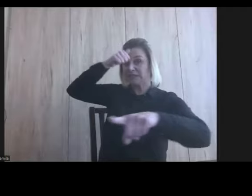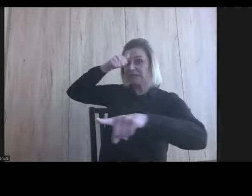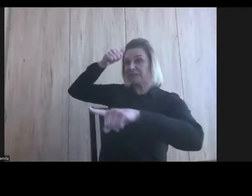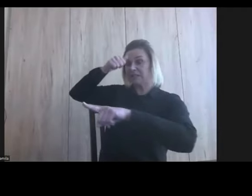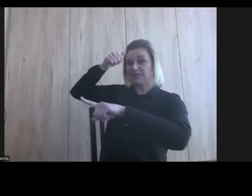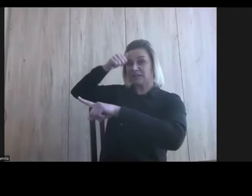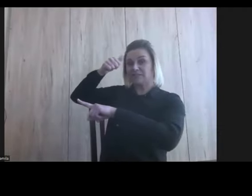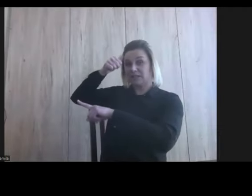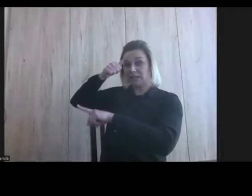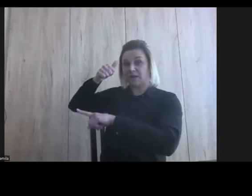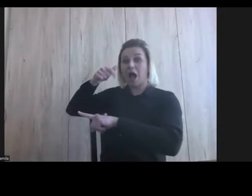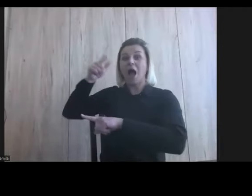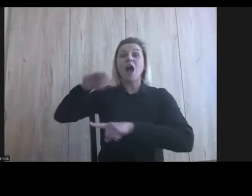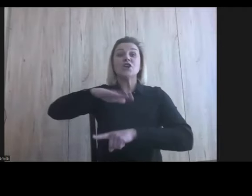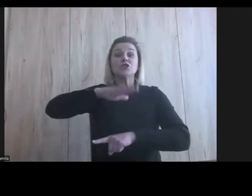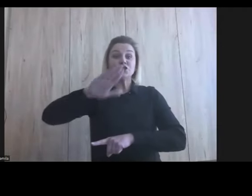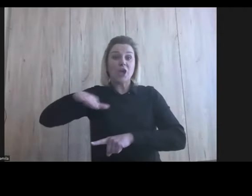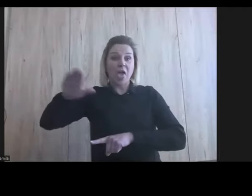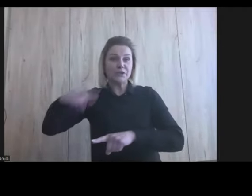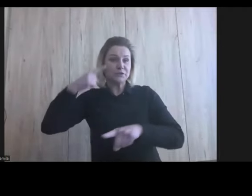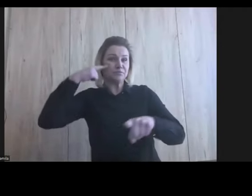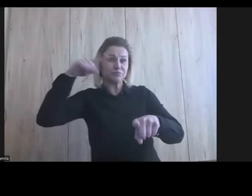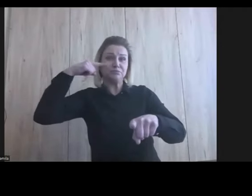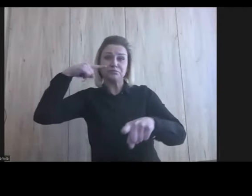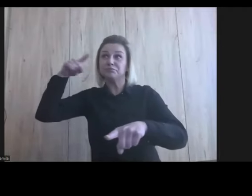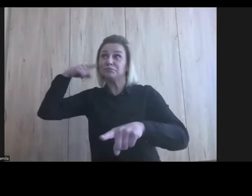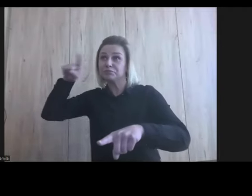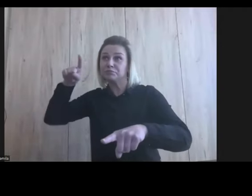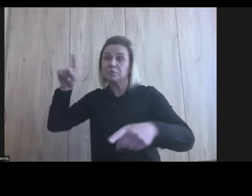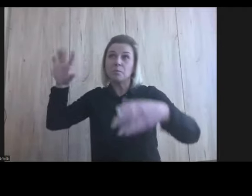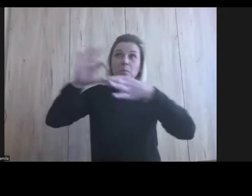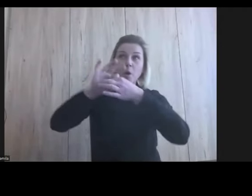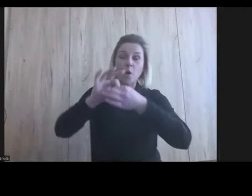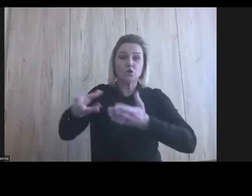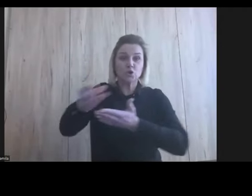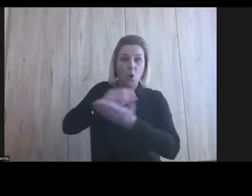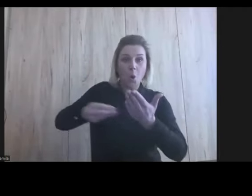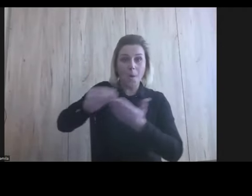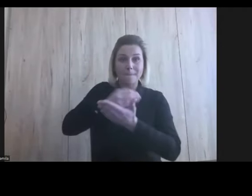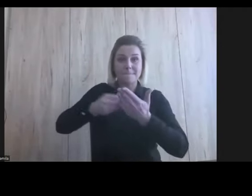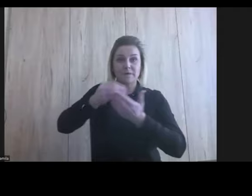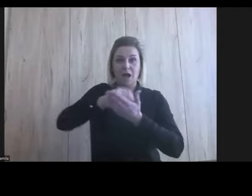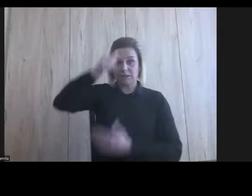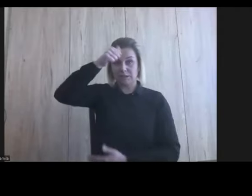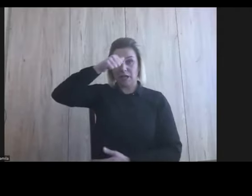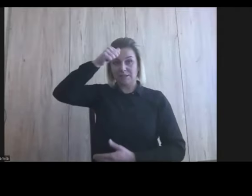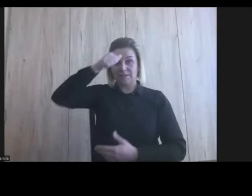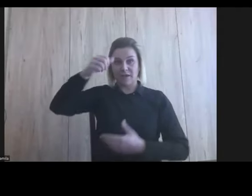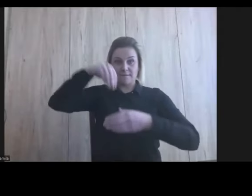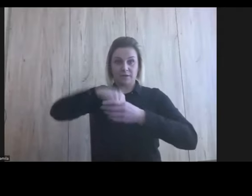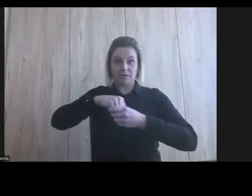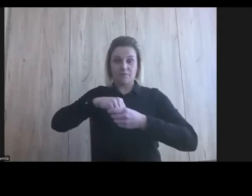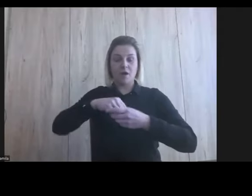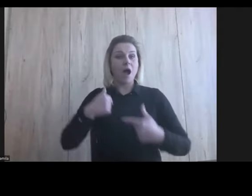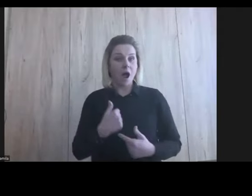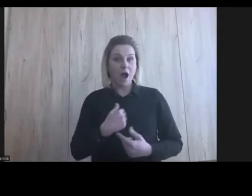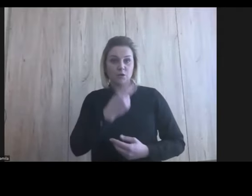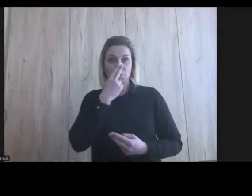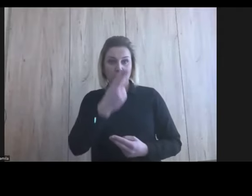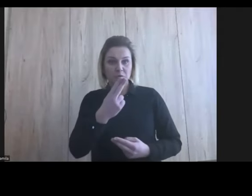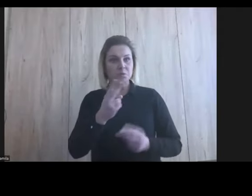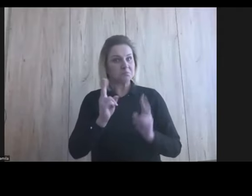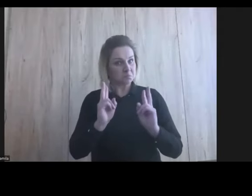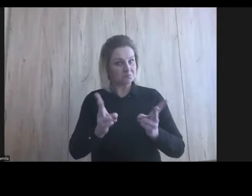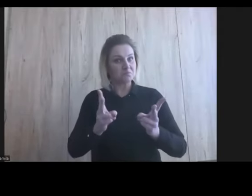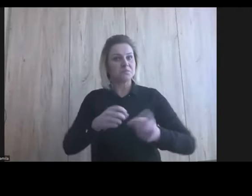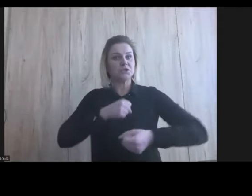żeby dzieci łączyły obraz z nazwą. Potem, kiedy już wiedziałem, że to działa, no